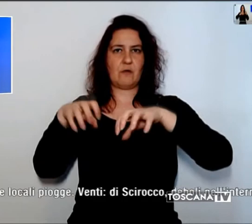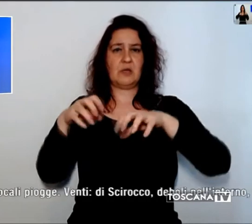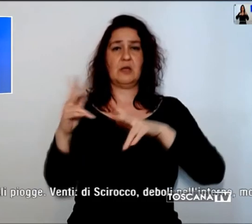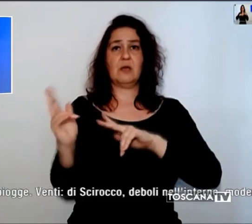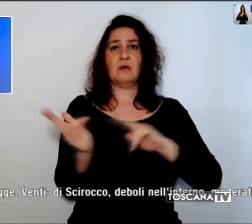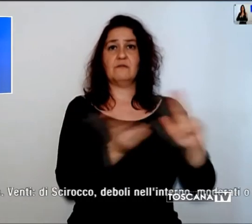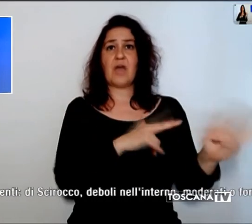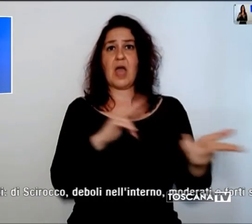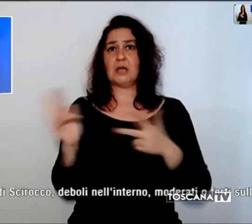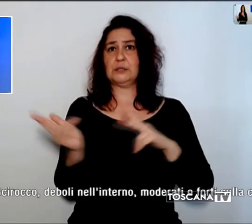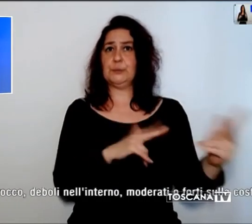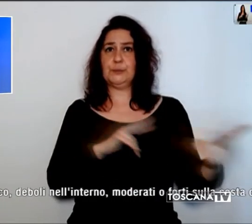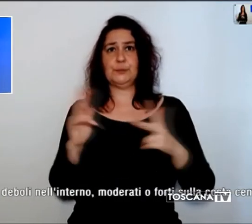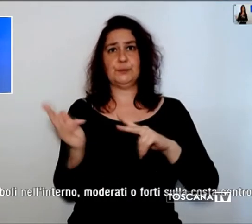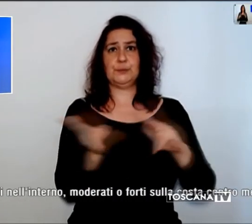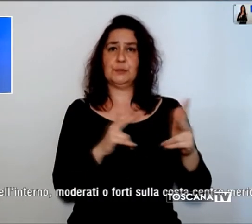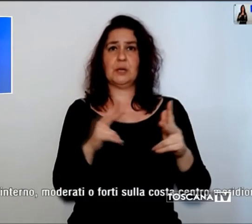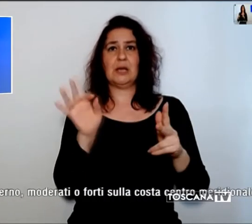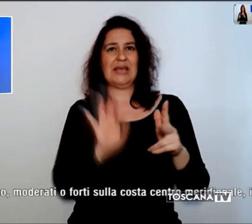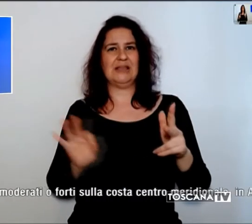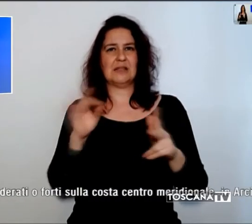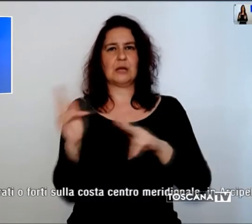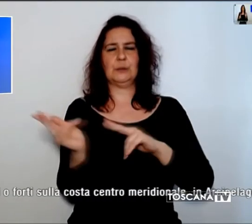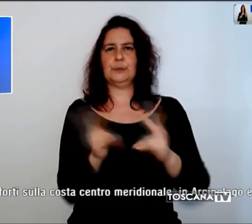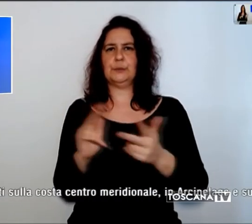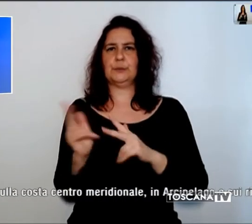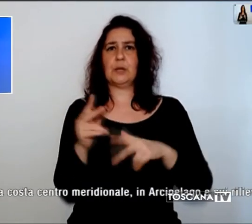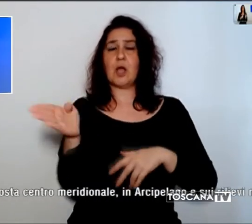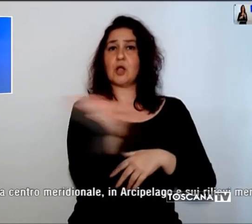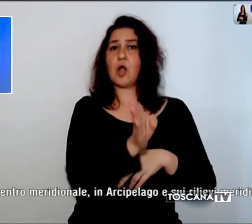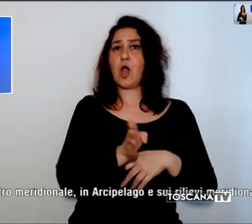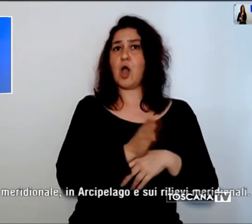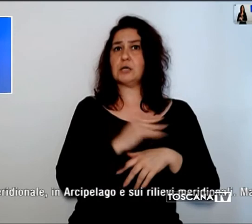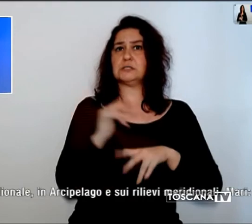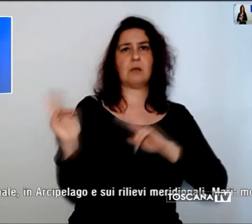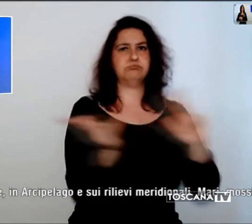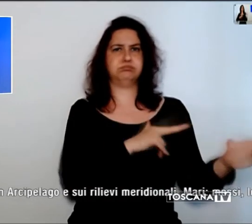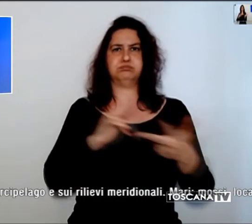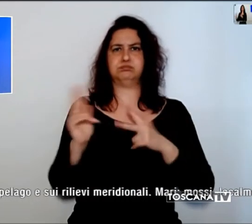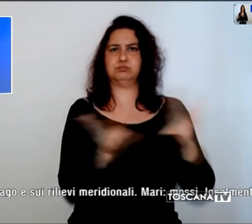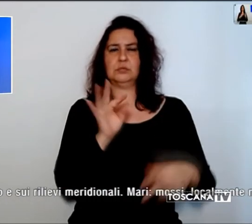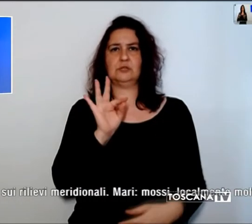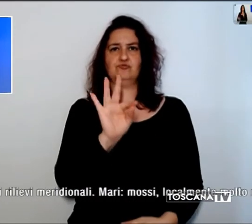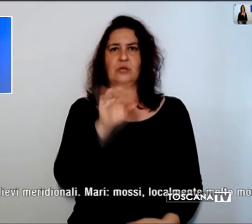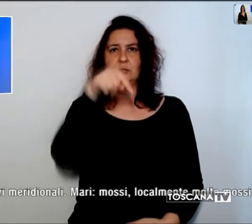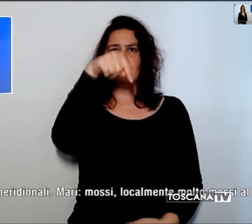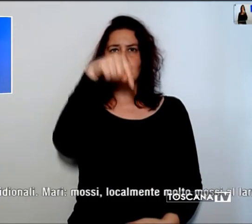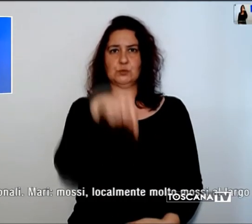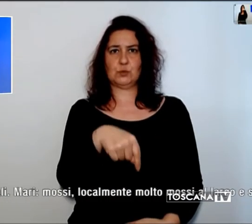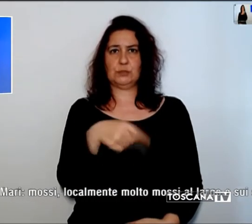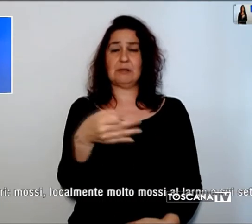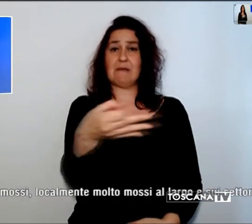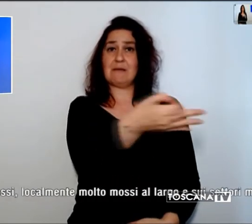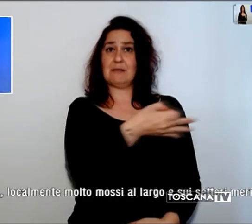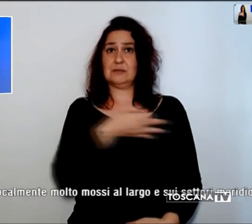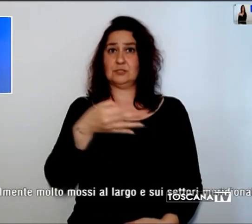scirocco deboli nell'interno, moderati o forti sulla costa centro-sud, sull'arcipelago e i rilievi